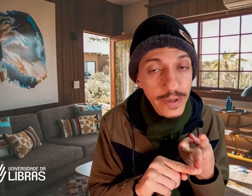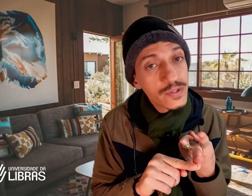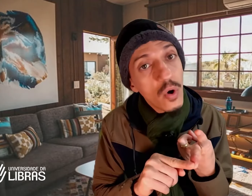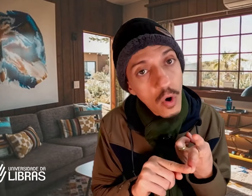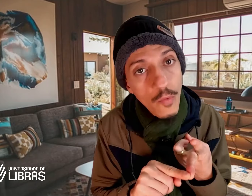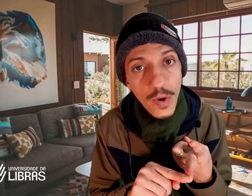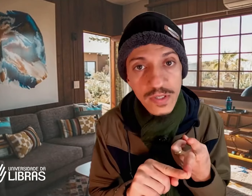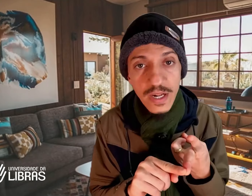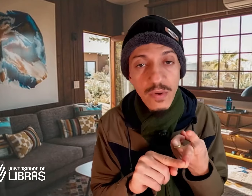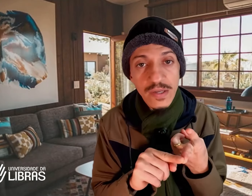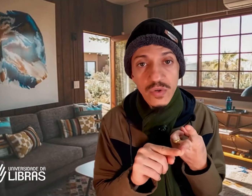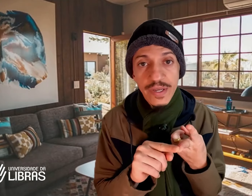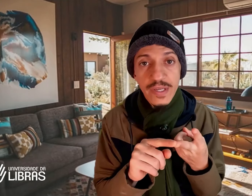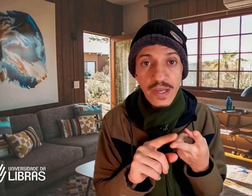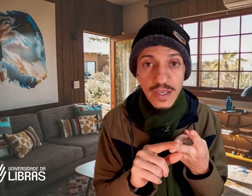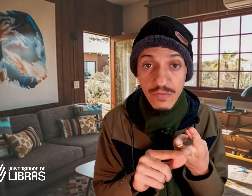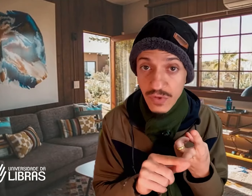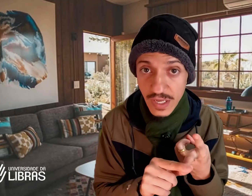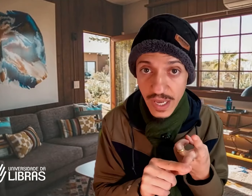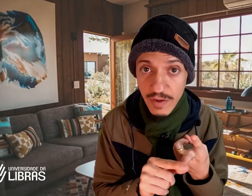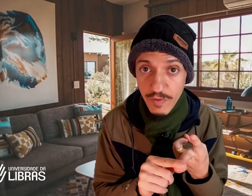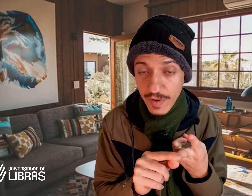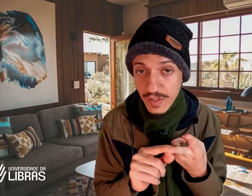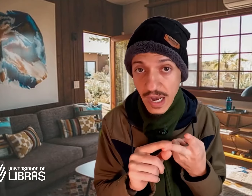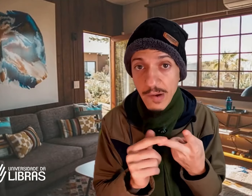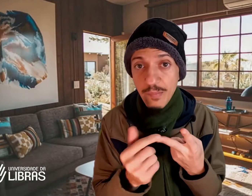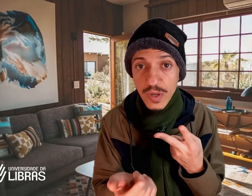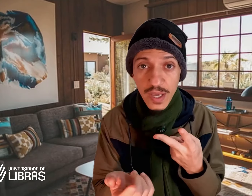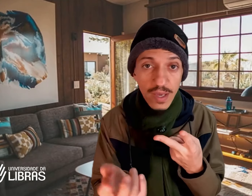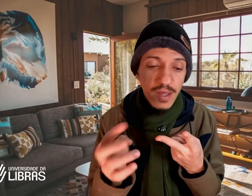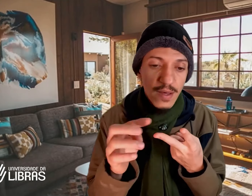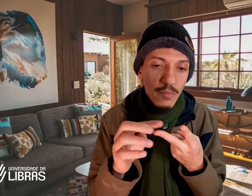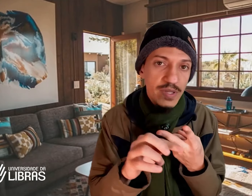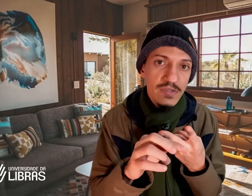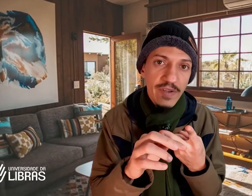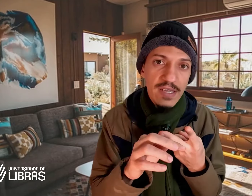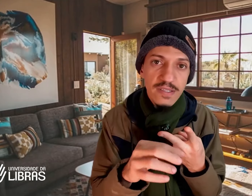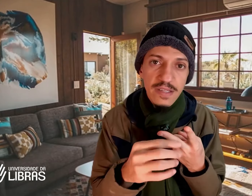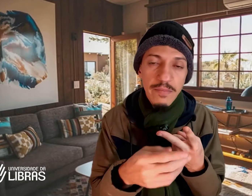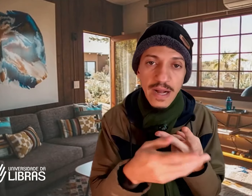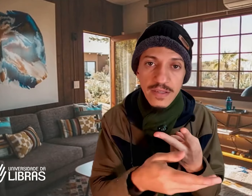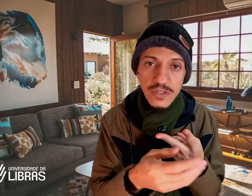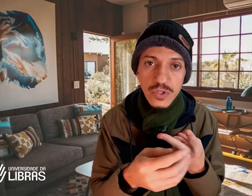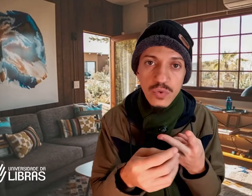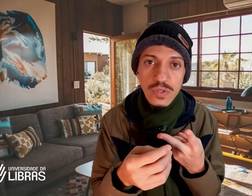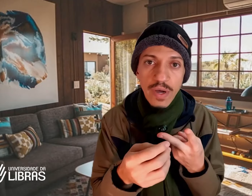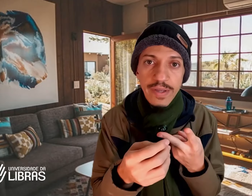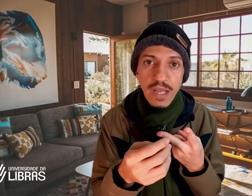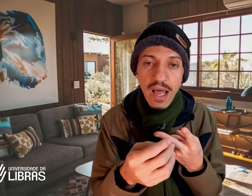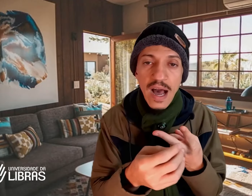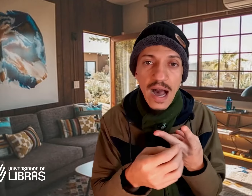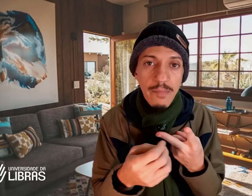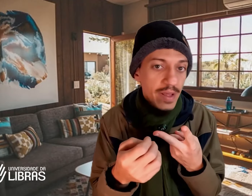ou pós-graduações que você queira vivenciar. Porque muitas vezes determinadas instituições abrem